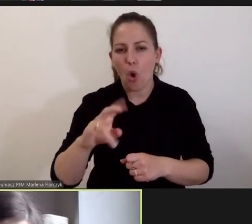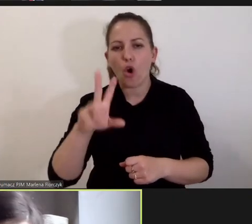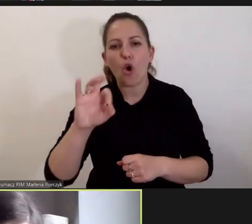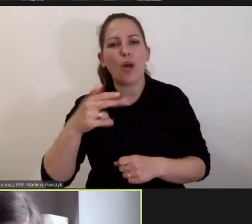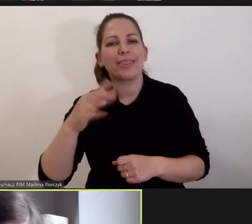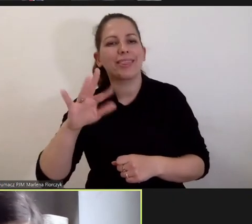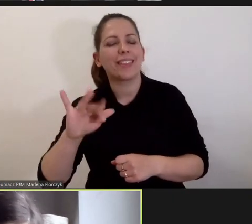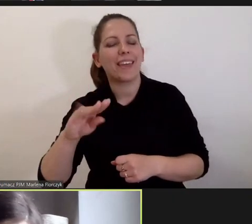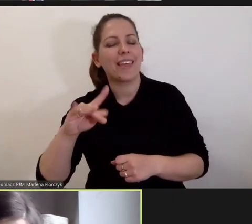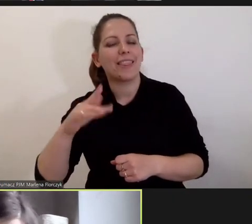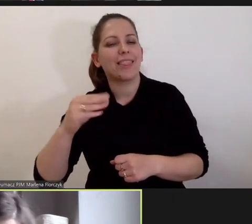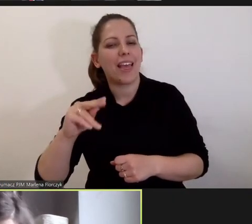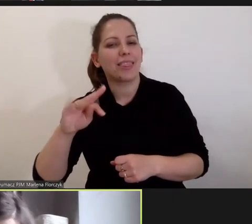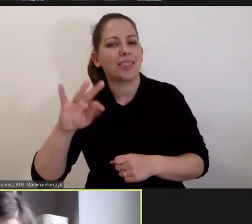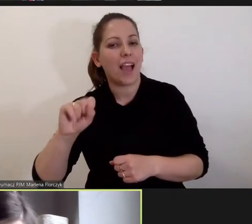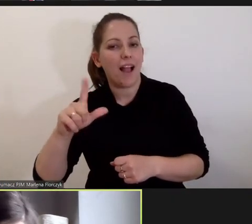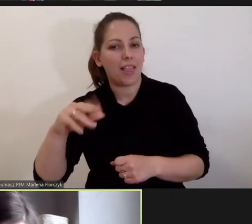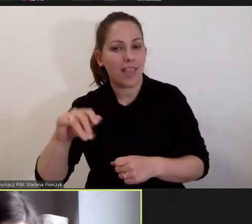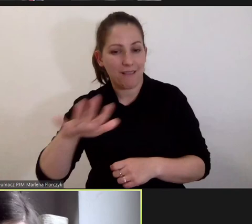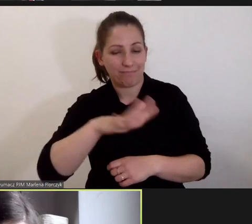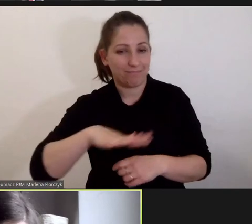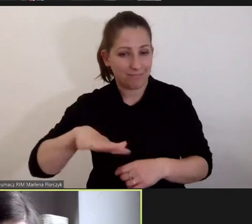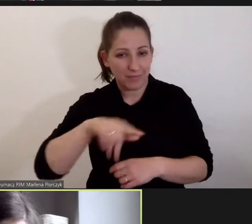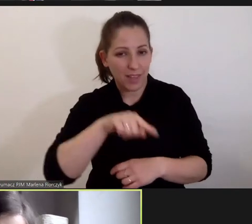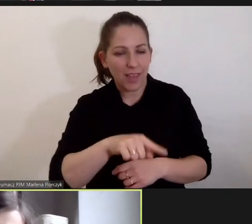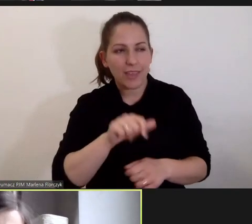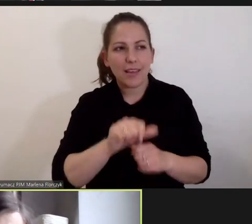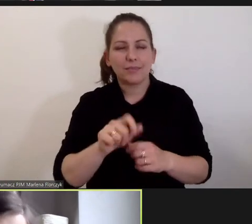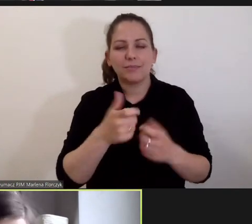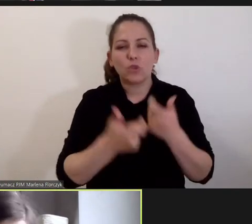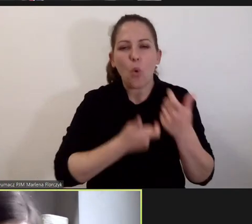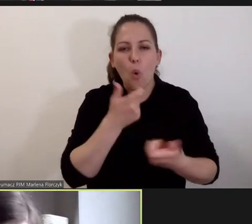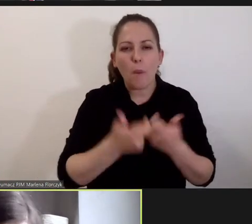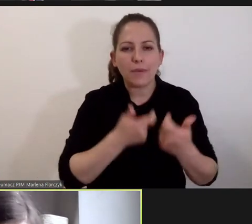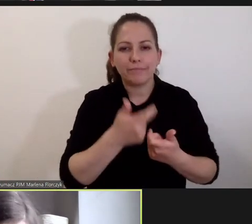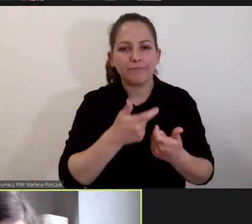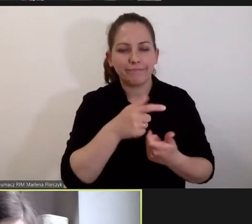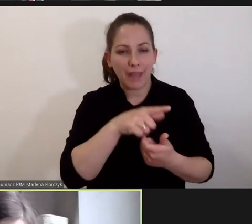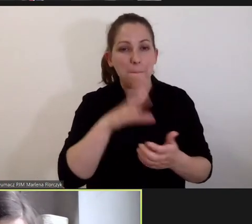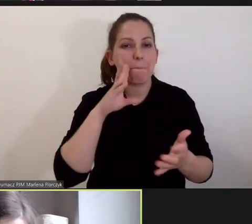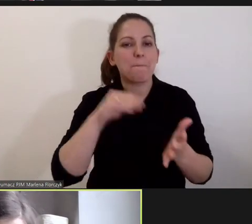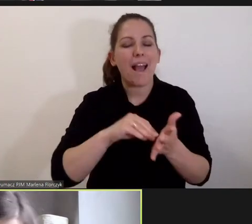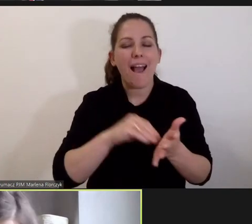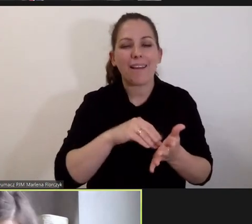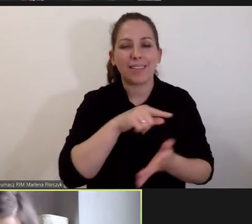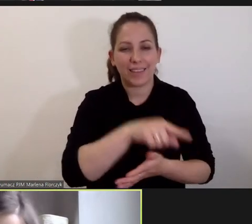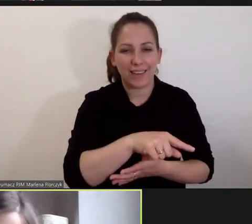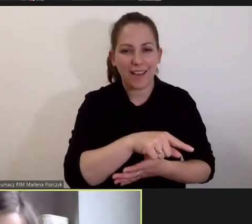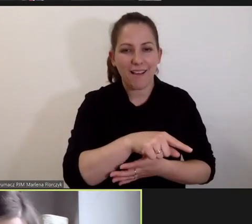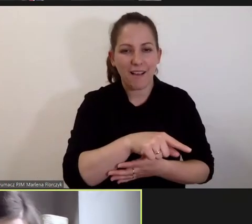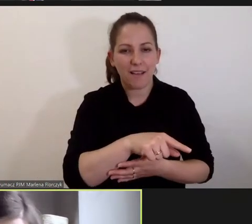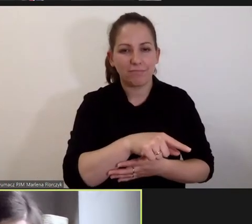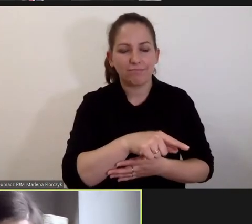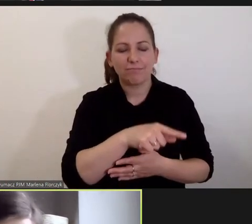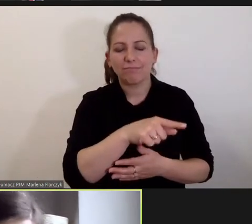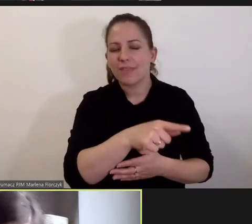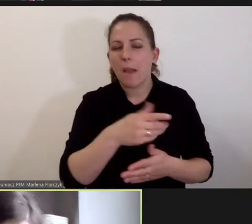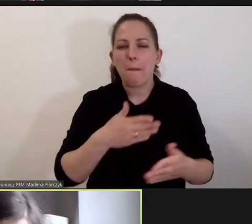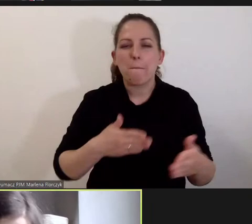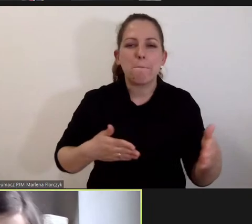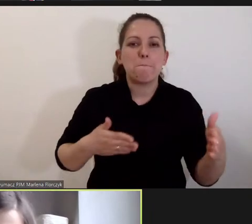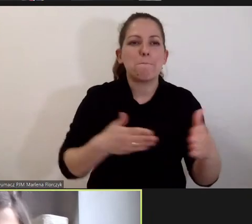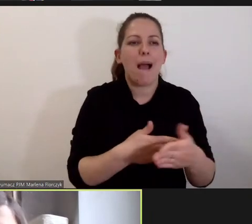zastosowanie przed Trybunałem, w zasadzie zostało tak stworzone i tak jest wdrażone w praktyce, by maksymalnie